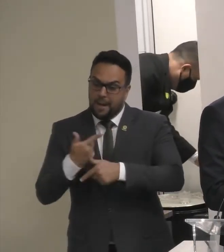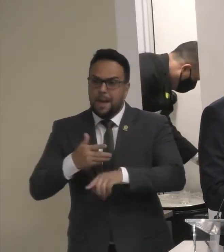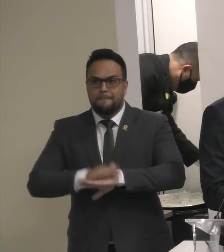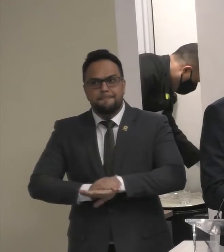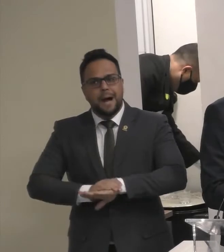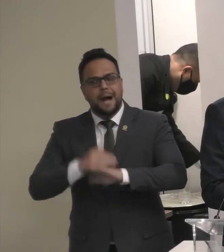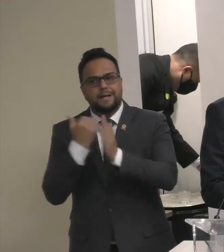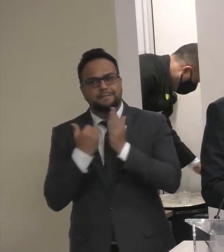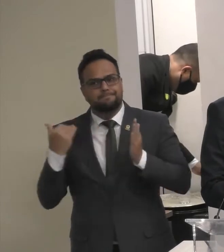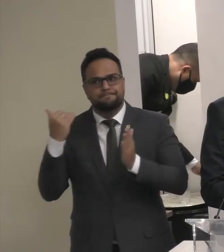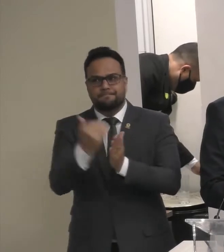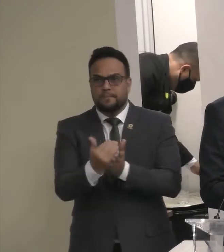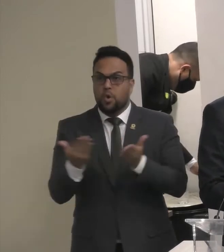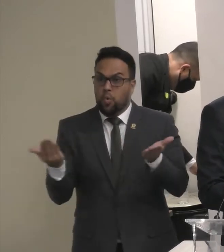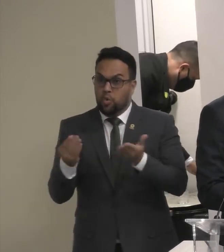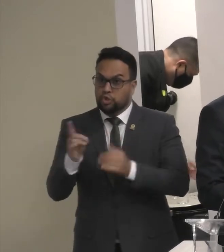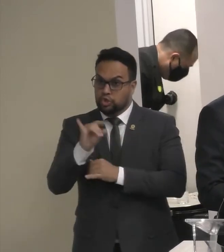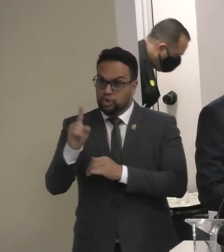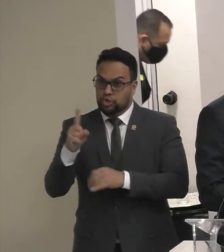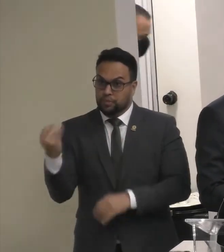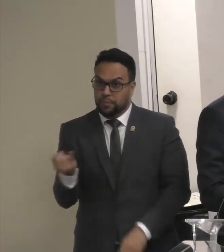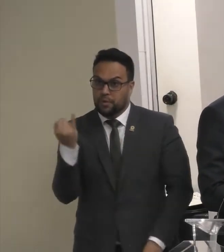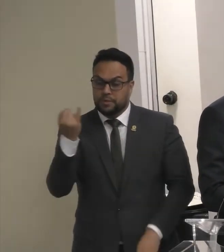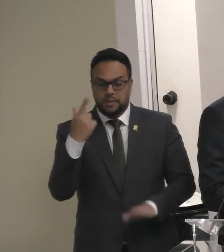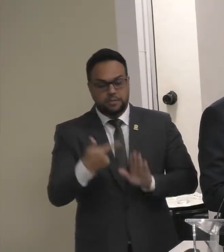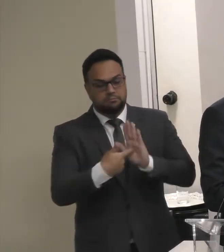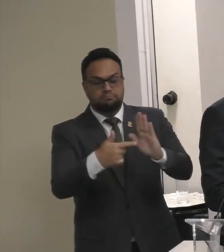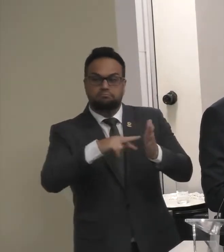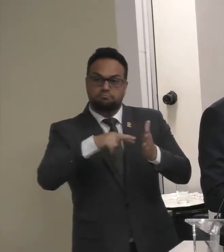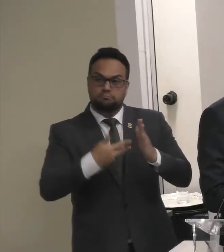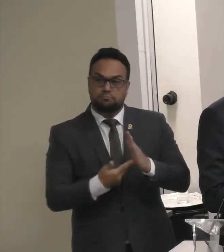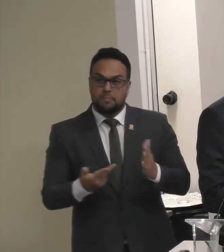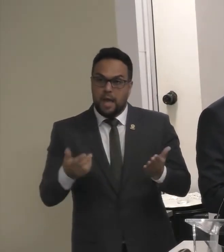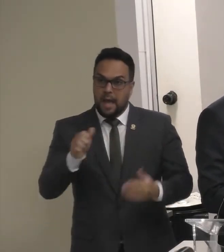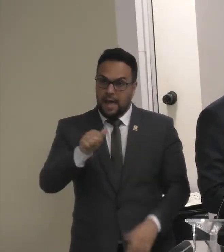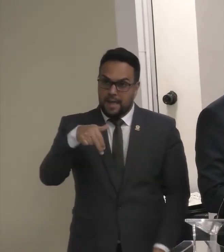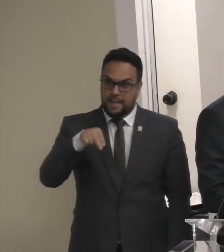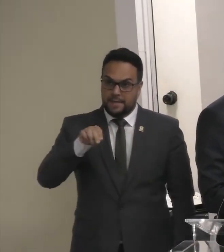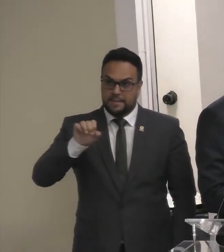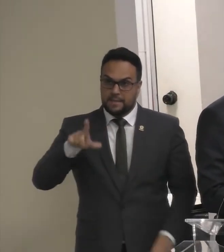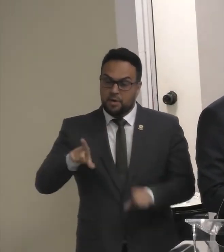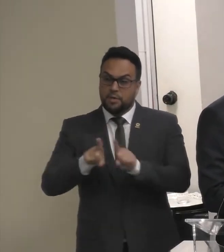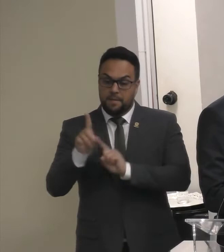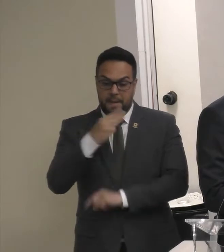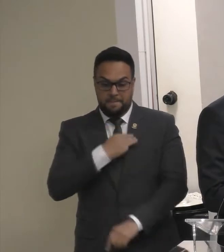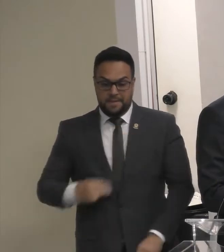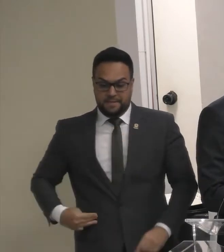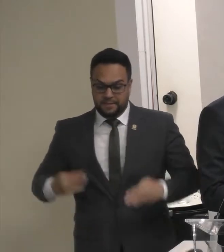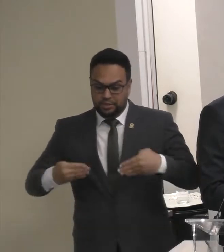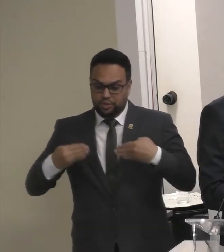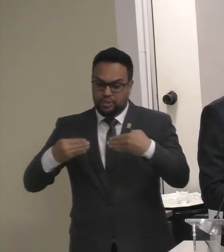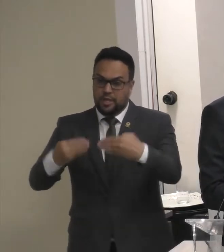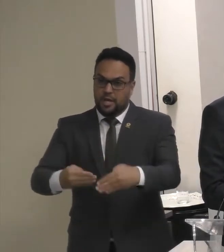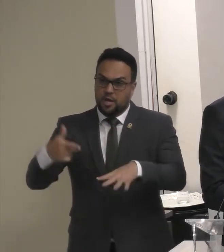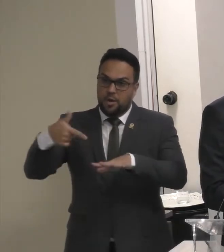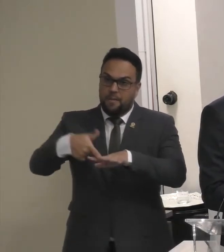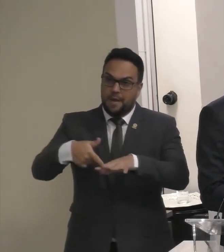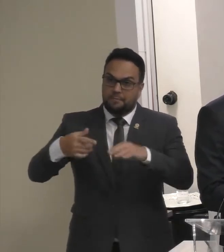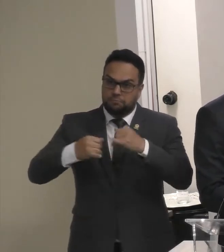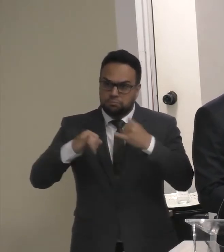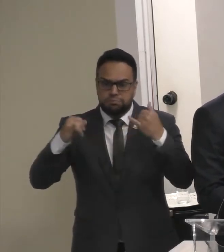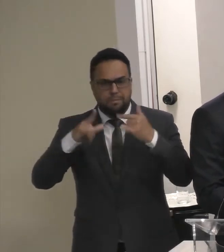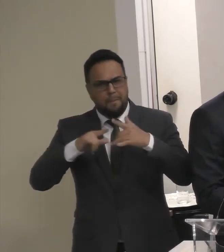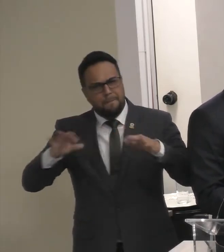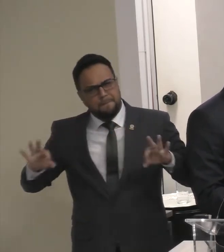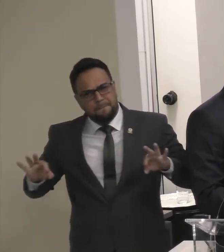Como o de hoje Mostram Como a Anel E como o Ministério De Minas e Energia Sobre a sua liderança Estão prontos